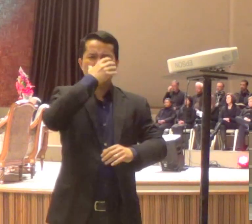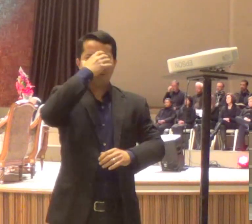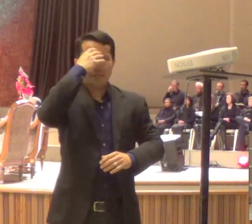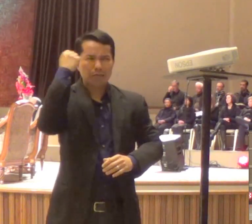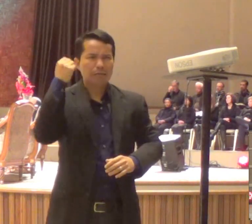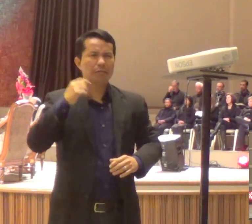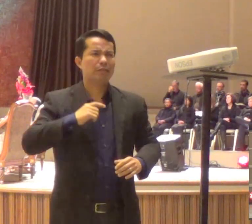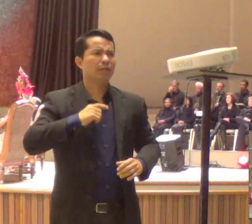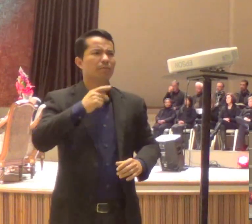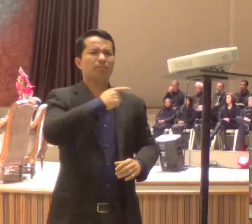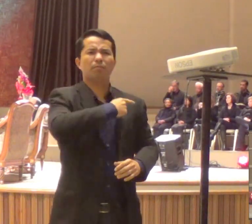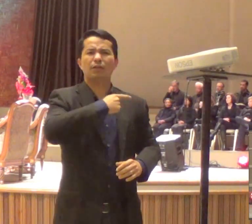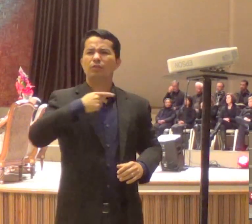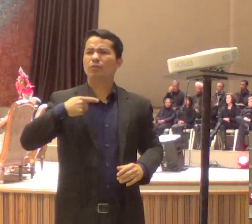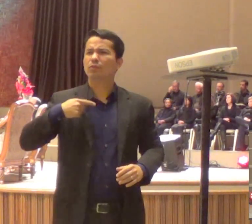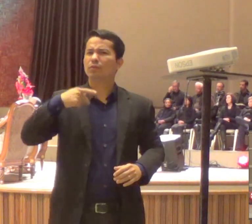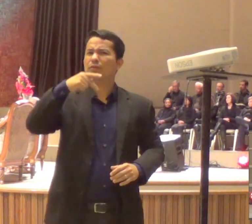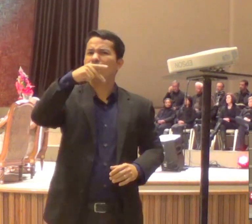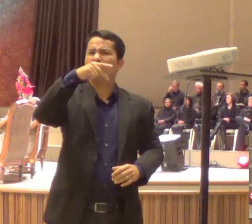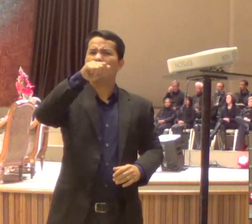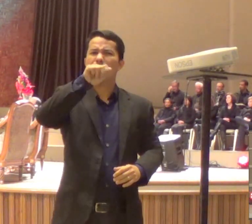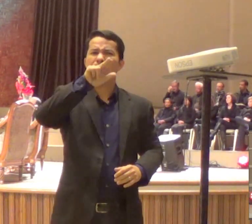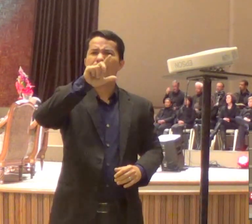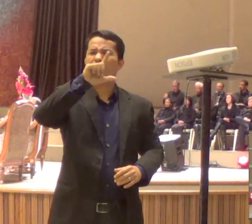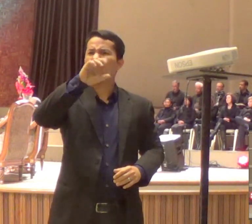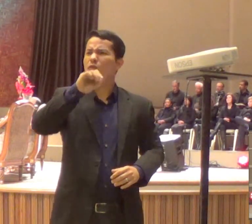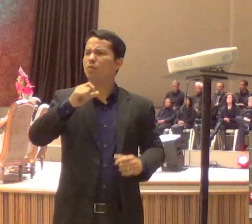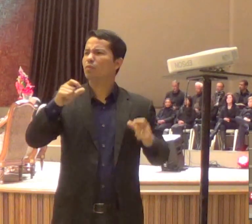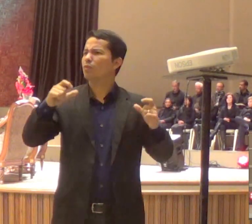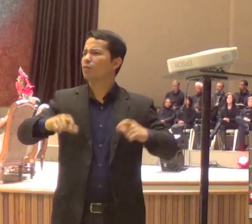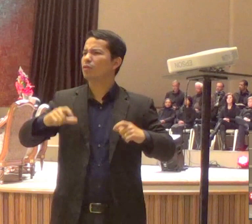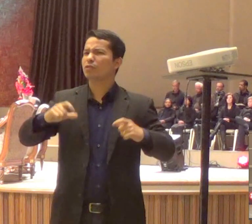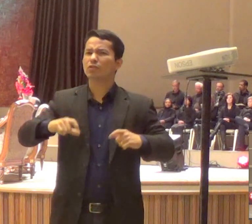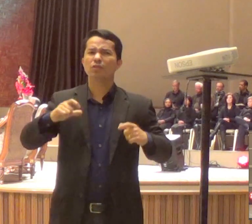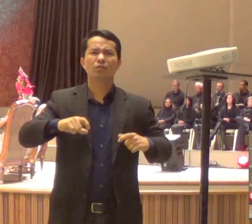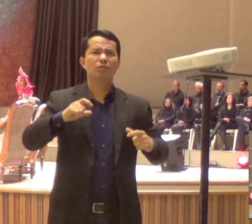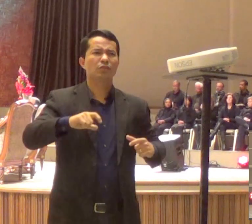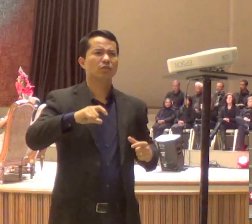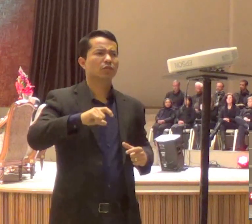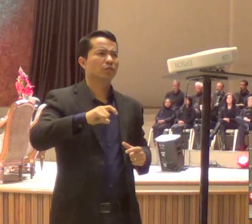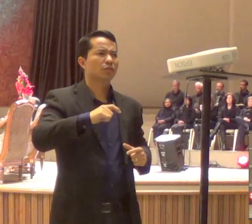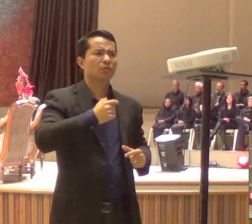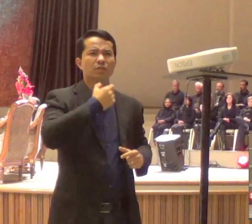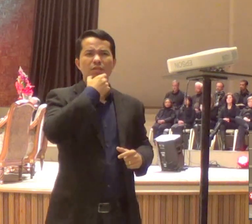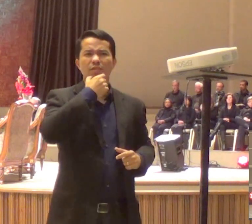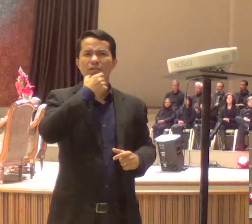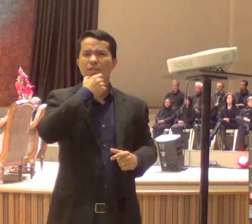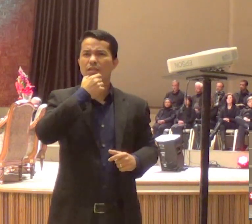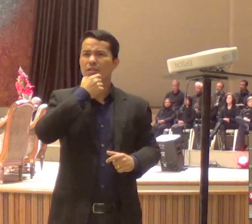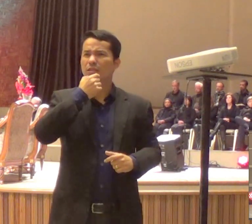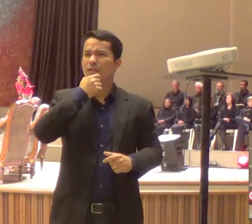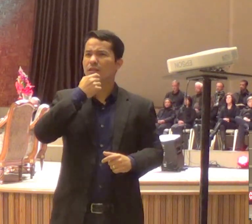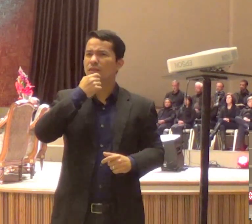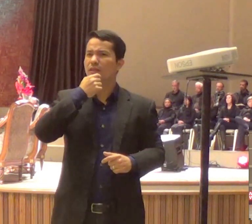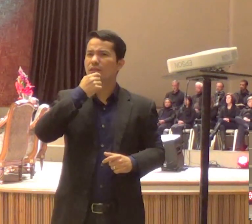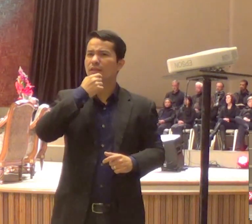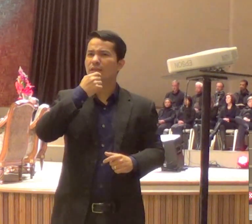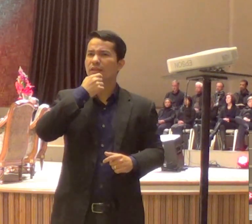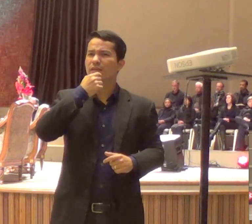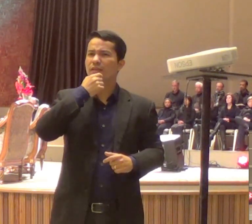Paulo e da sua esposa, onde é que eles estão? Lá de Londres? Estão aqui? Onde é que estão eles? Dá um aceno, estão ali,